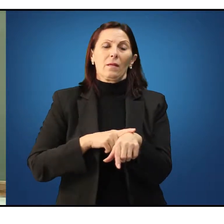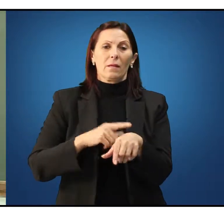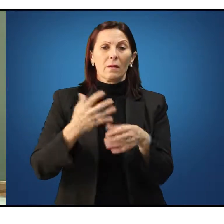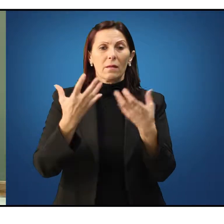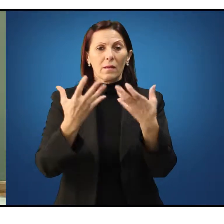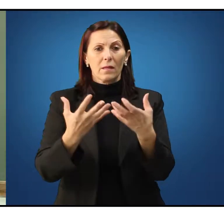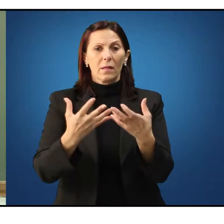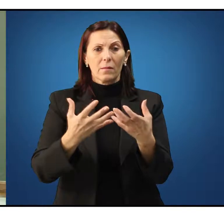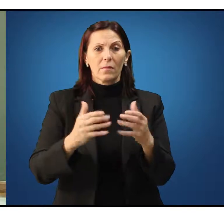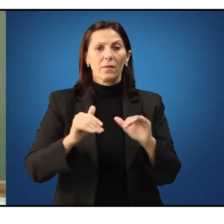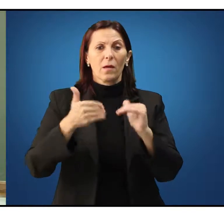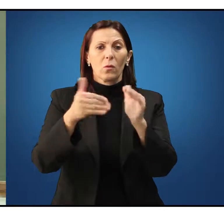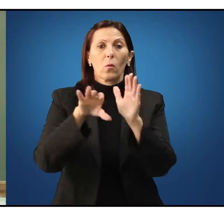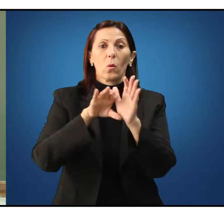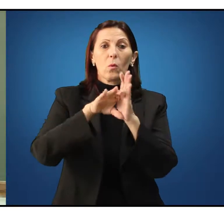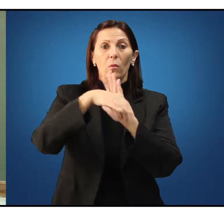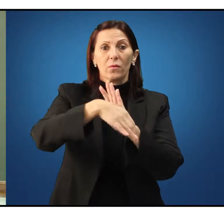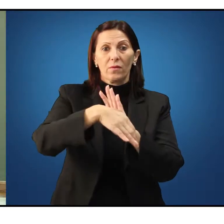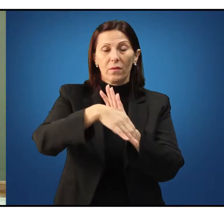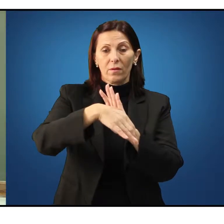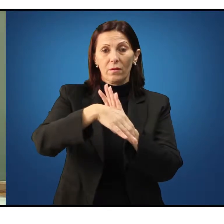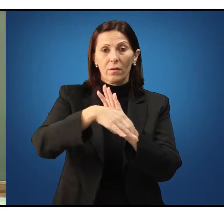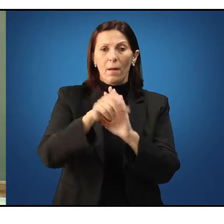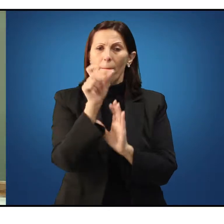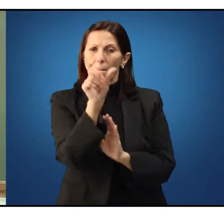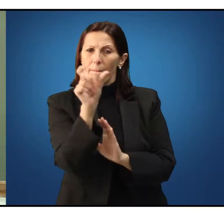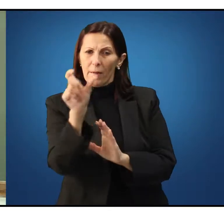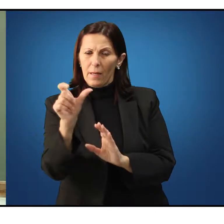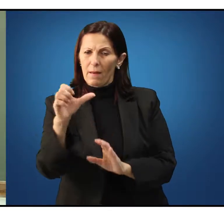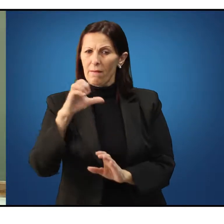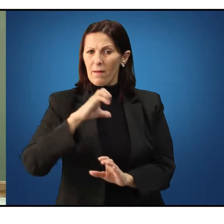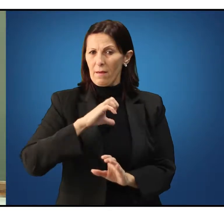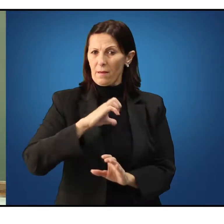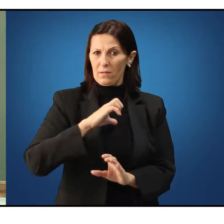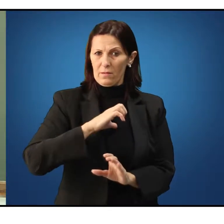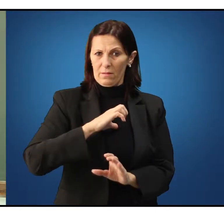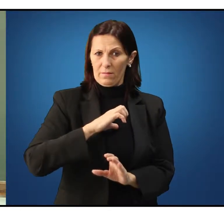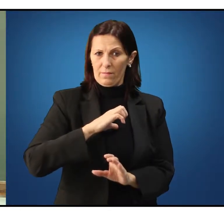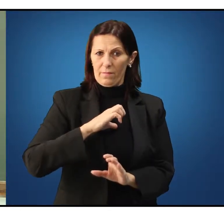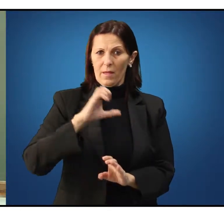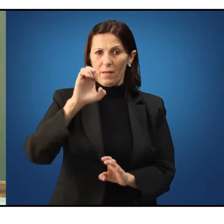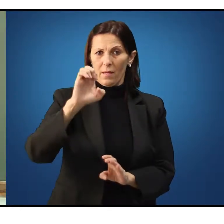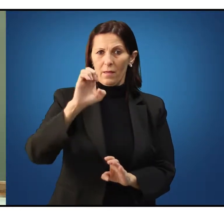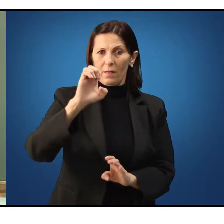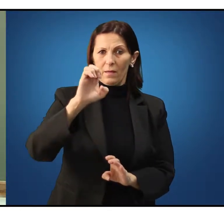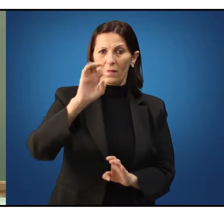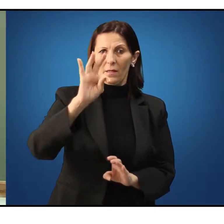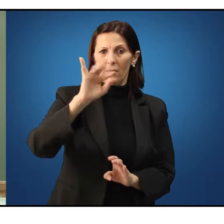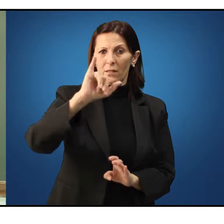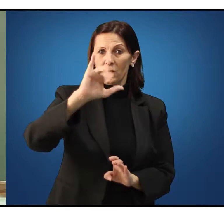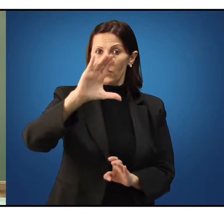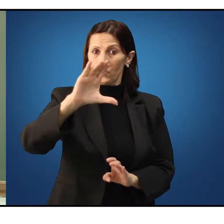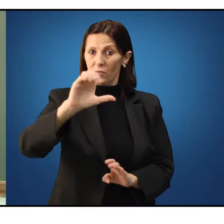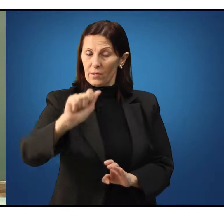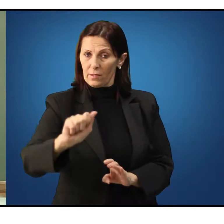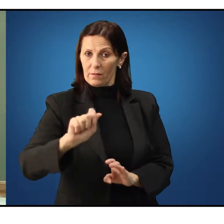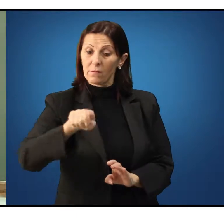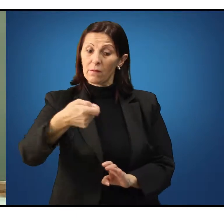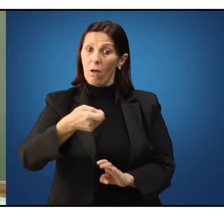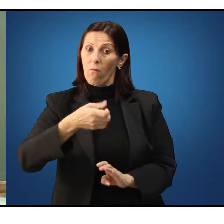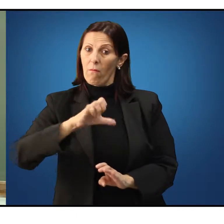queremos conceituar rapidamente aqui a palavra ética. Ética é